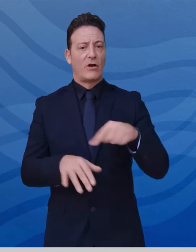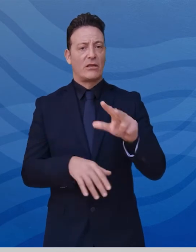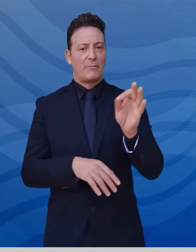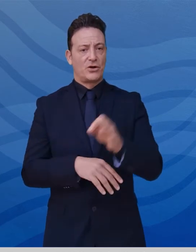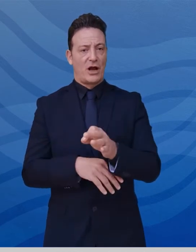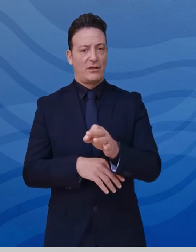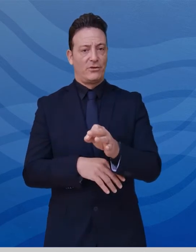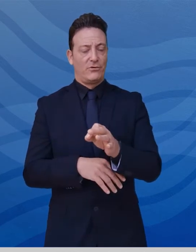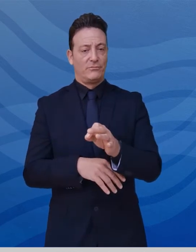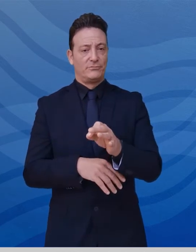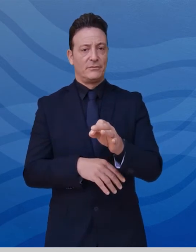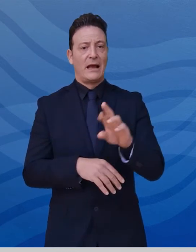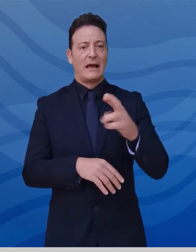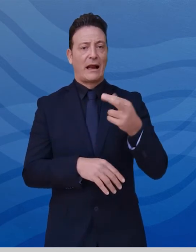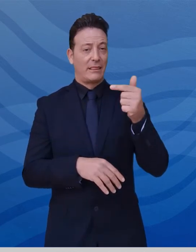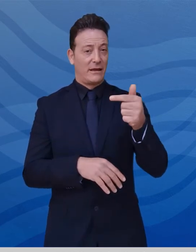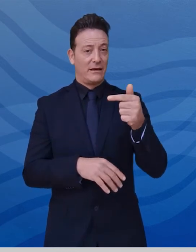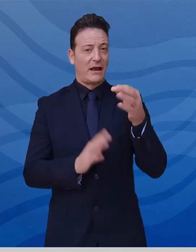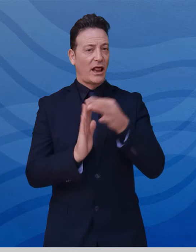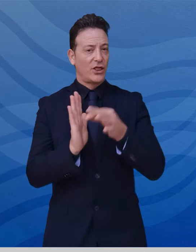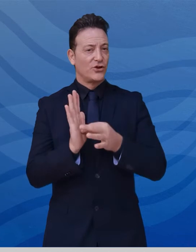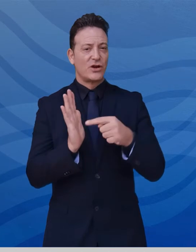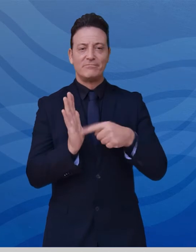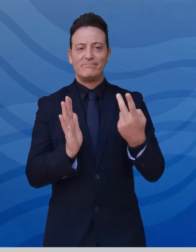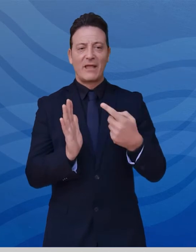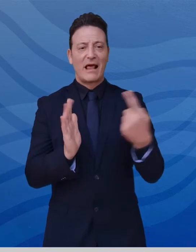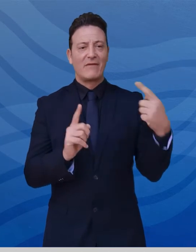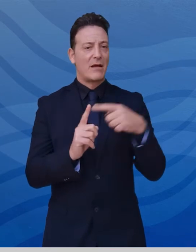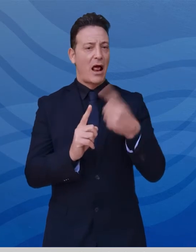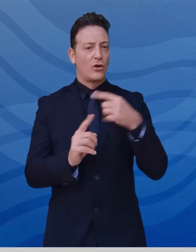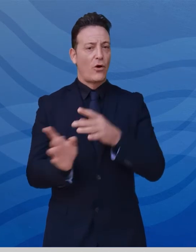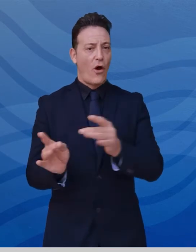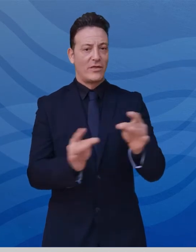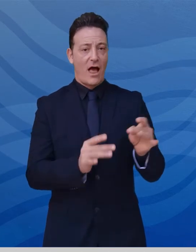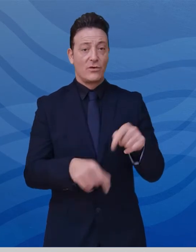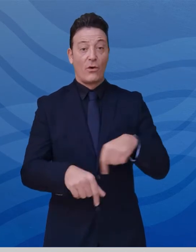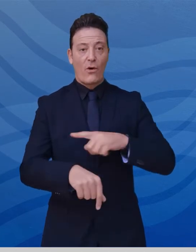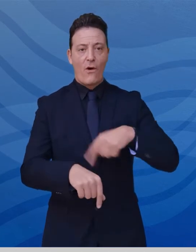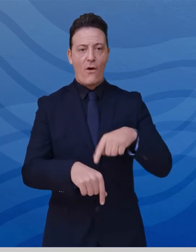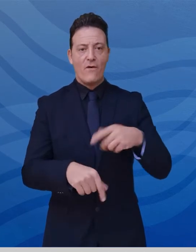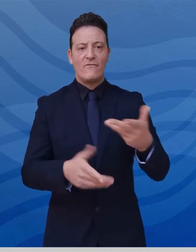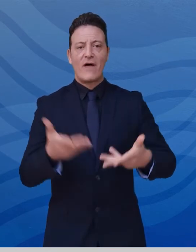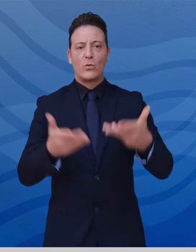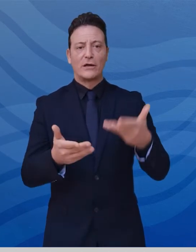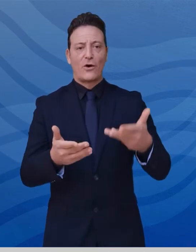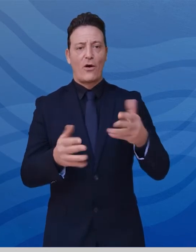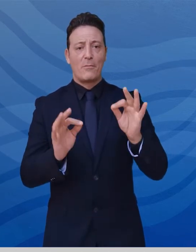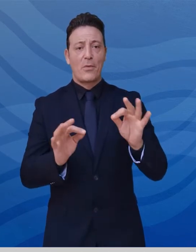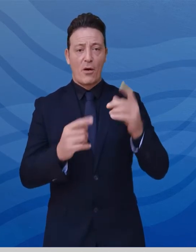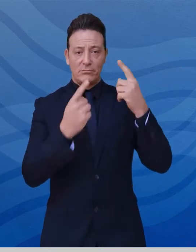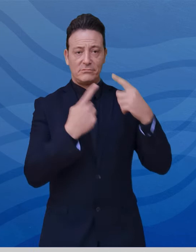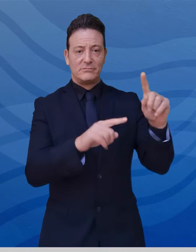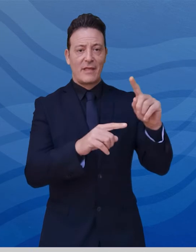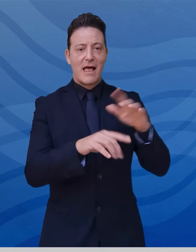L'indice IRT, cioè l'indice di contagio, è in queste ore oggetto di valutazione da parte degli